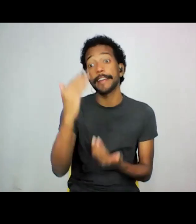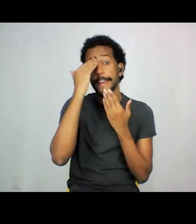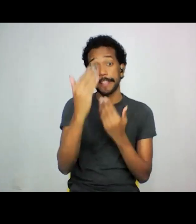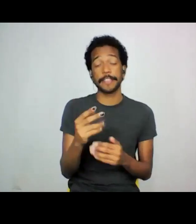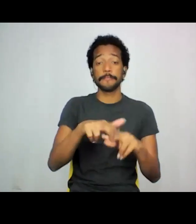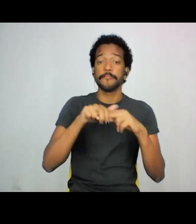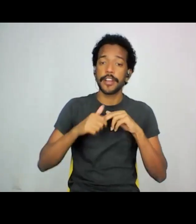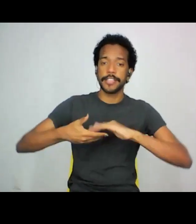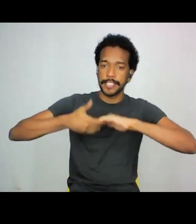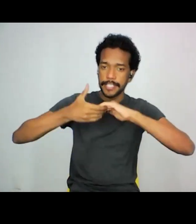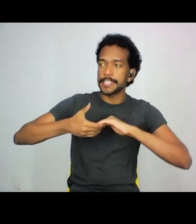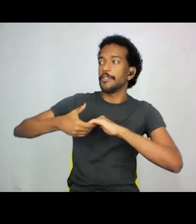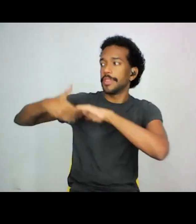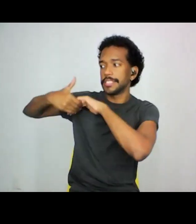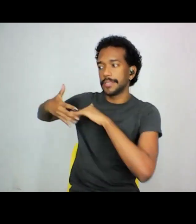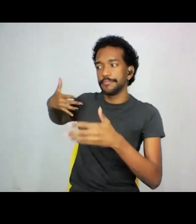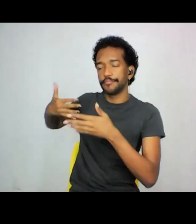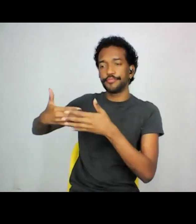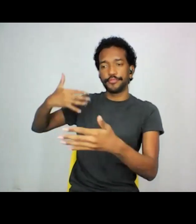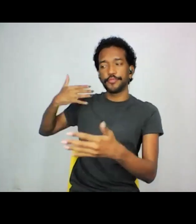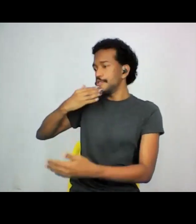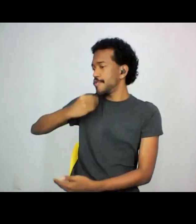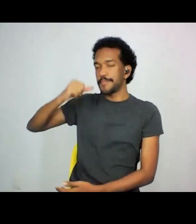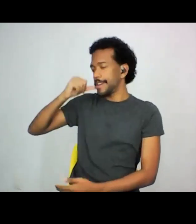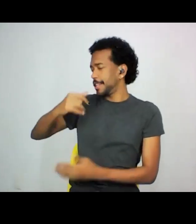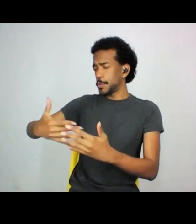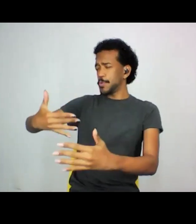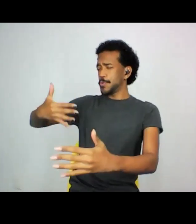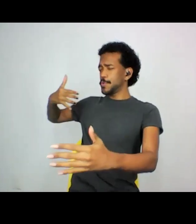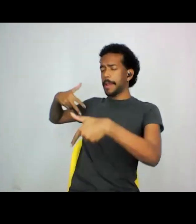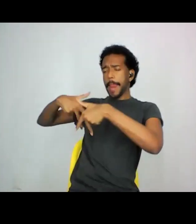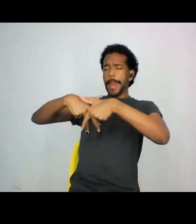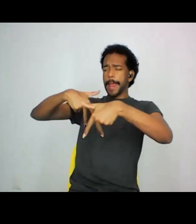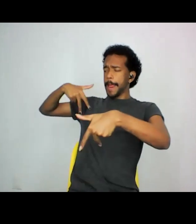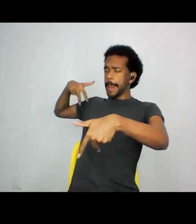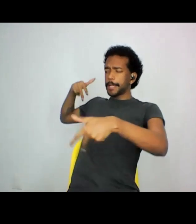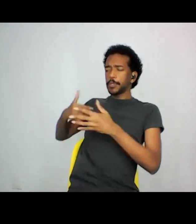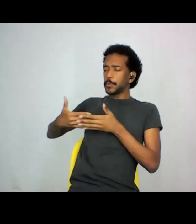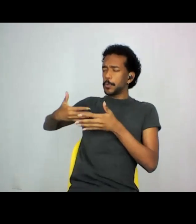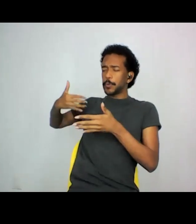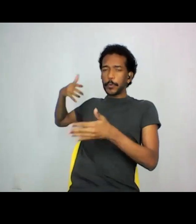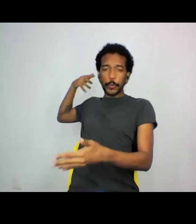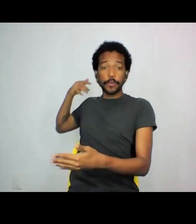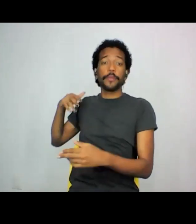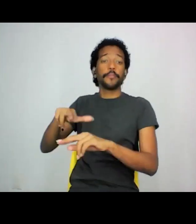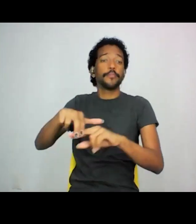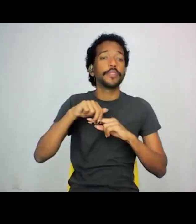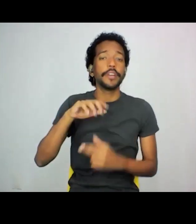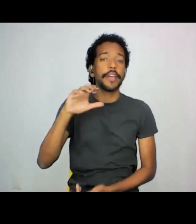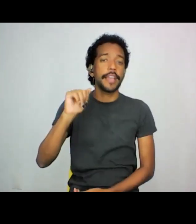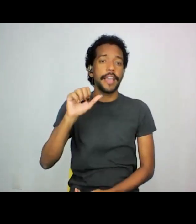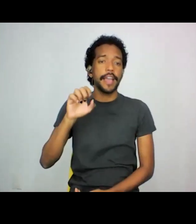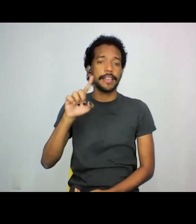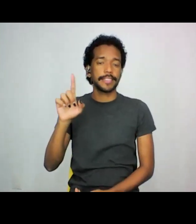saudação a todas, todos os nossos ancestrais. Não à toa que o Cazé foi o primeiro convidado a